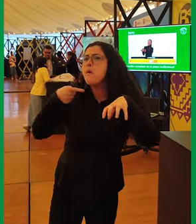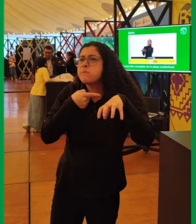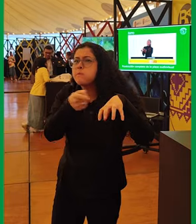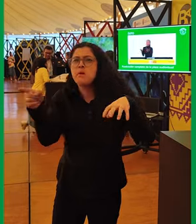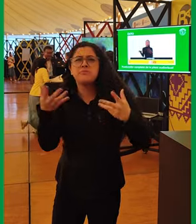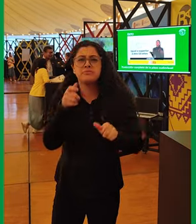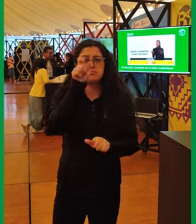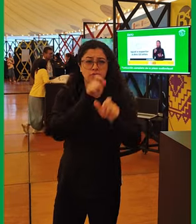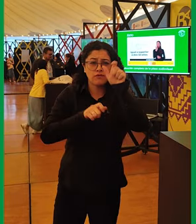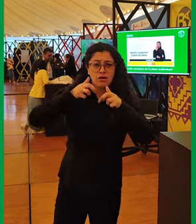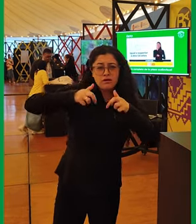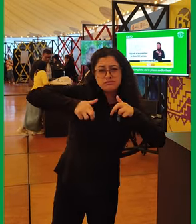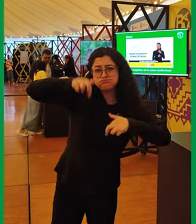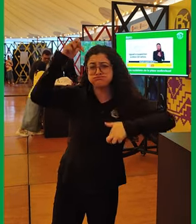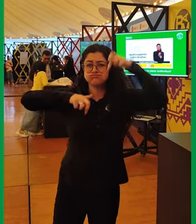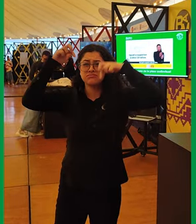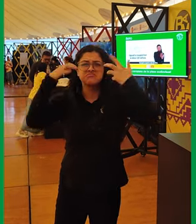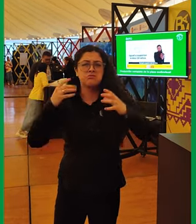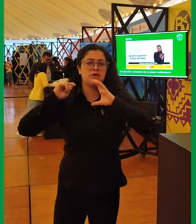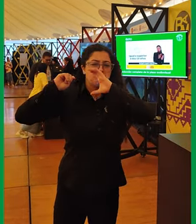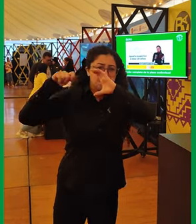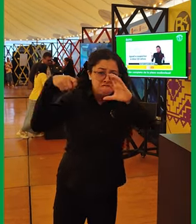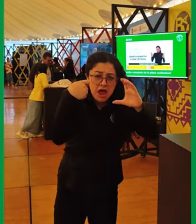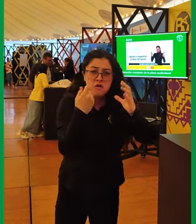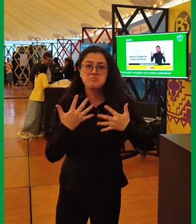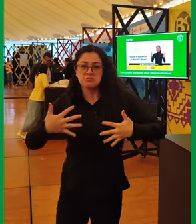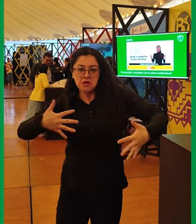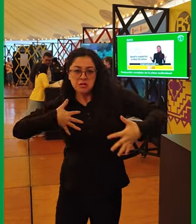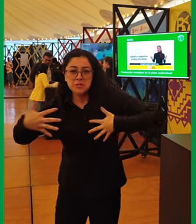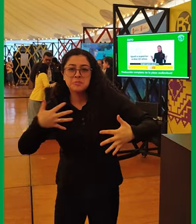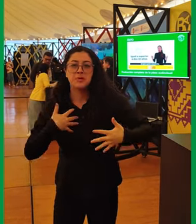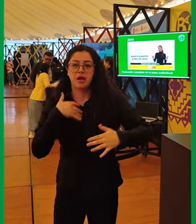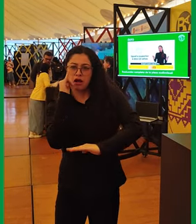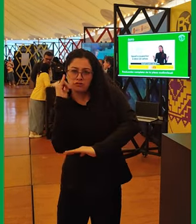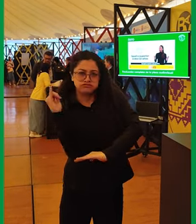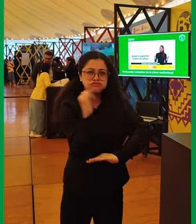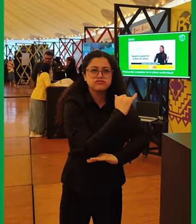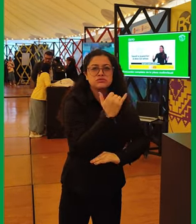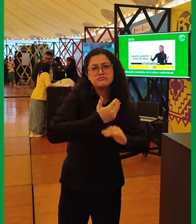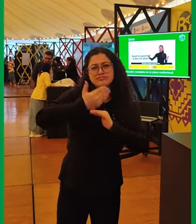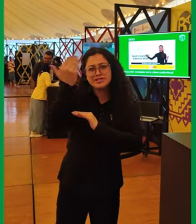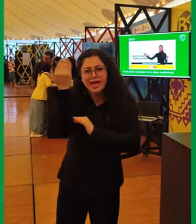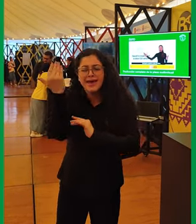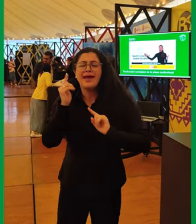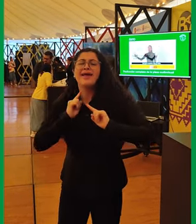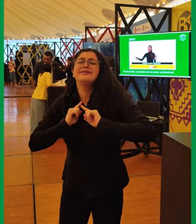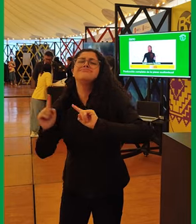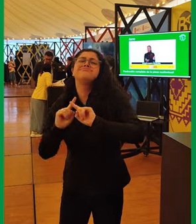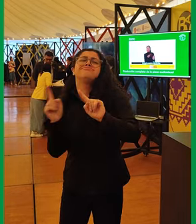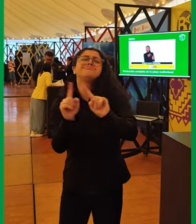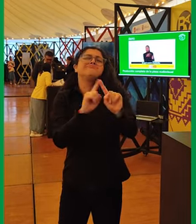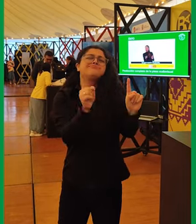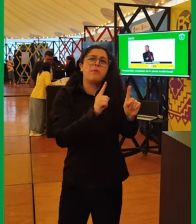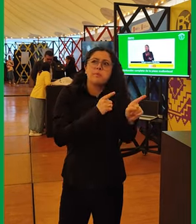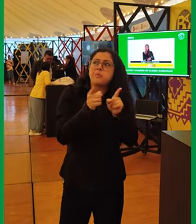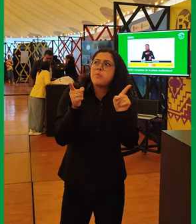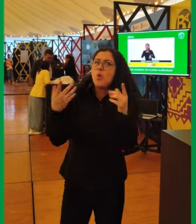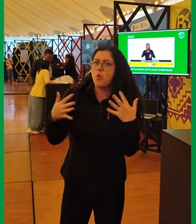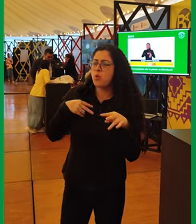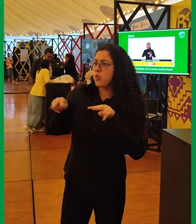stands de diversos profesionales del sector audiovisual, como profesionales en grabación, actuación, cine, entre otros. Muchas